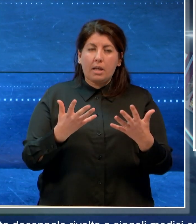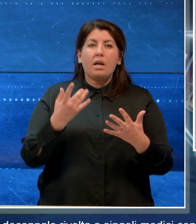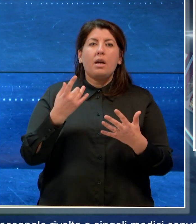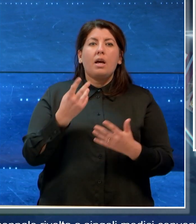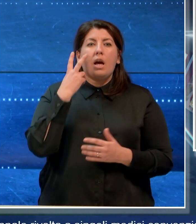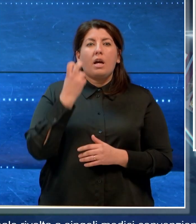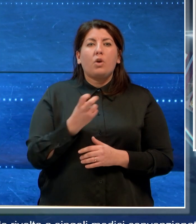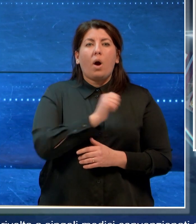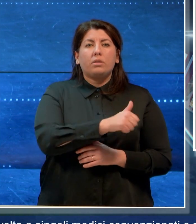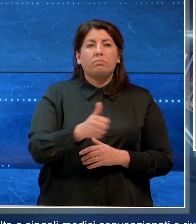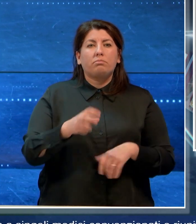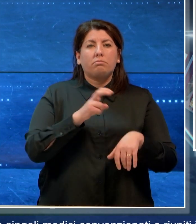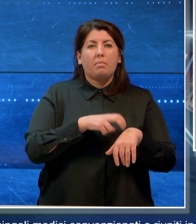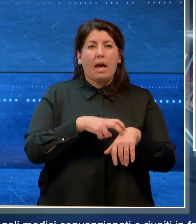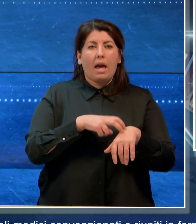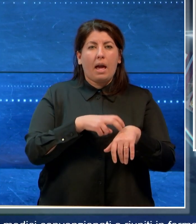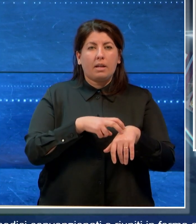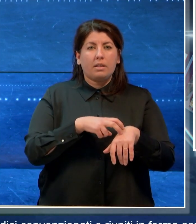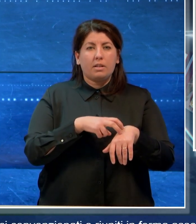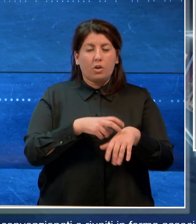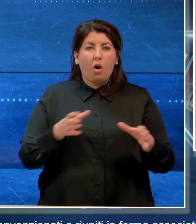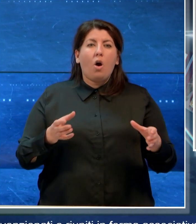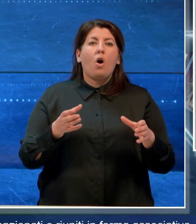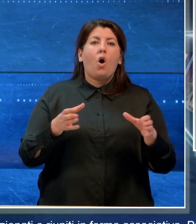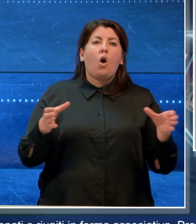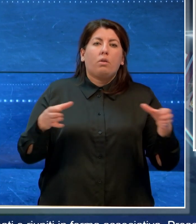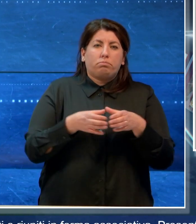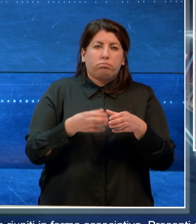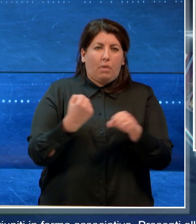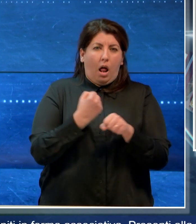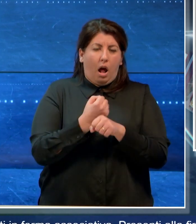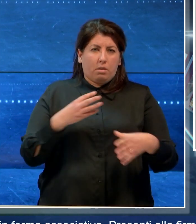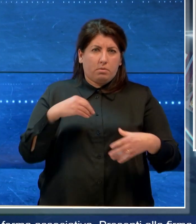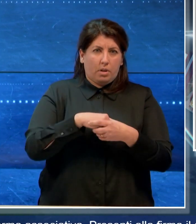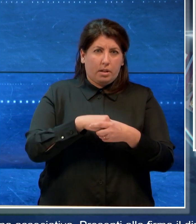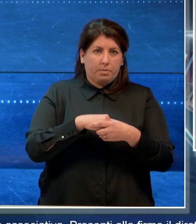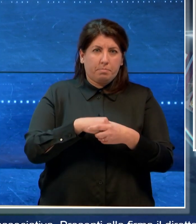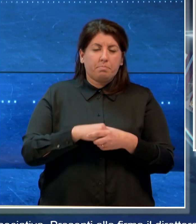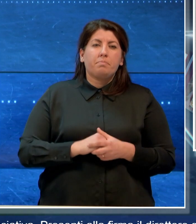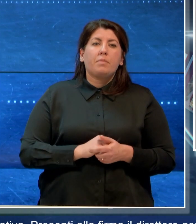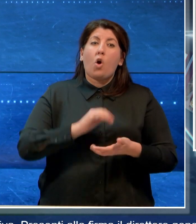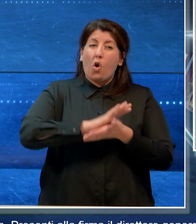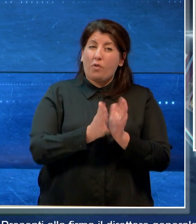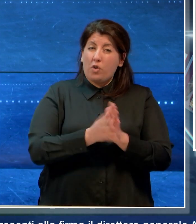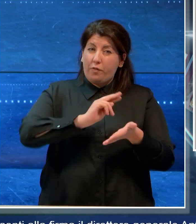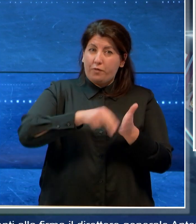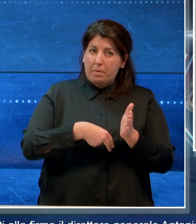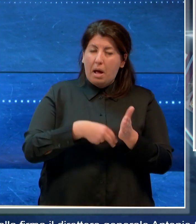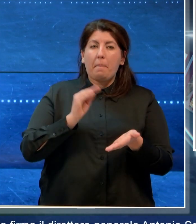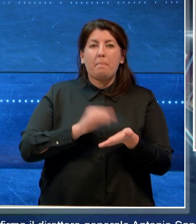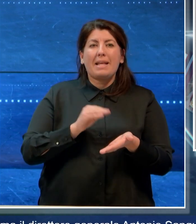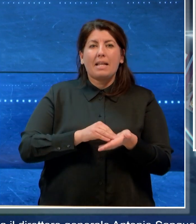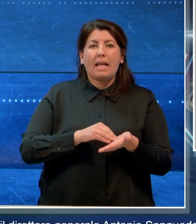convenzionati o riuniti in forma associativa. Presenti alla firma il Direttore